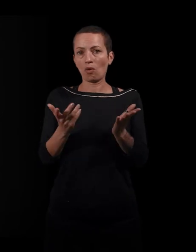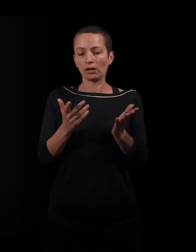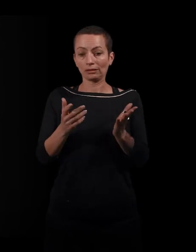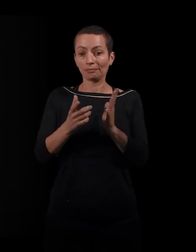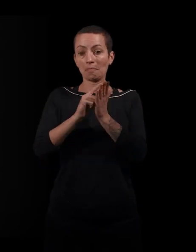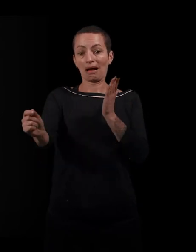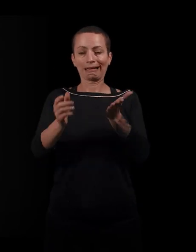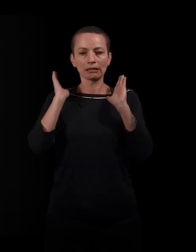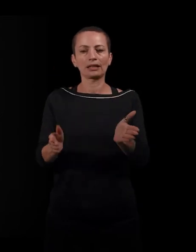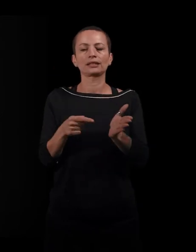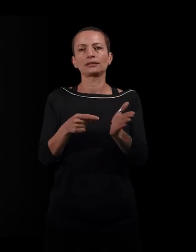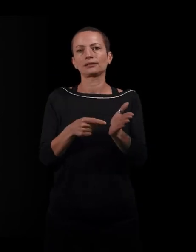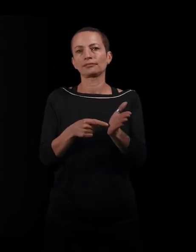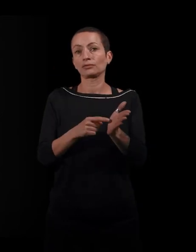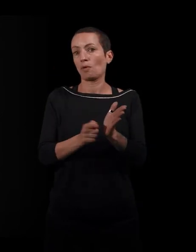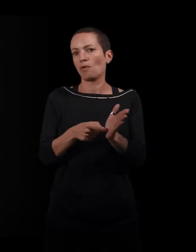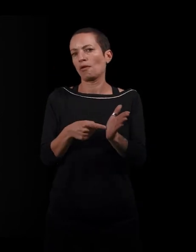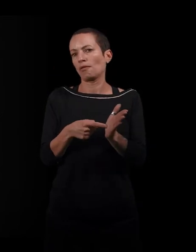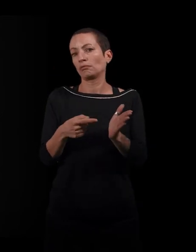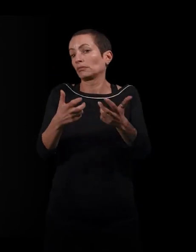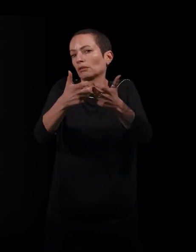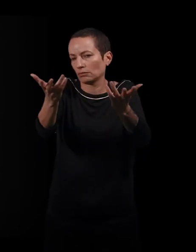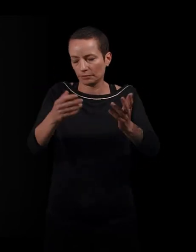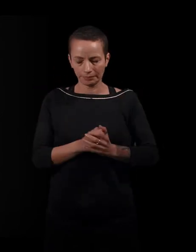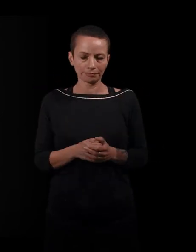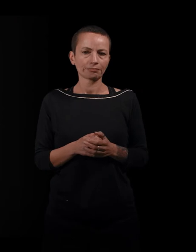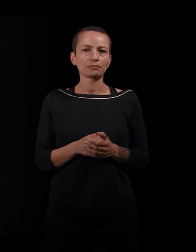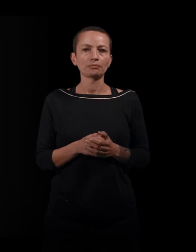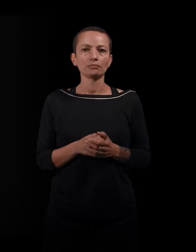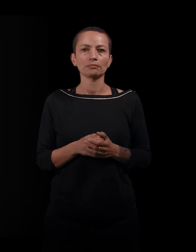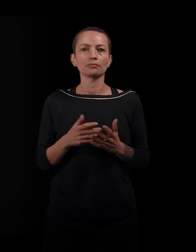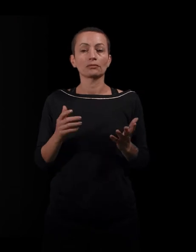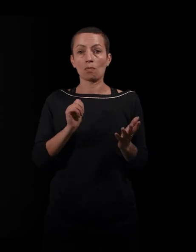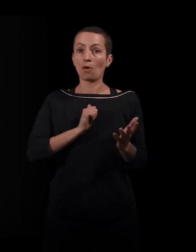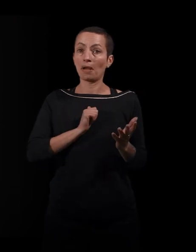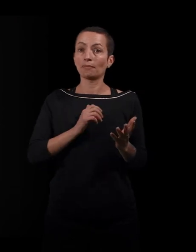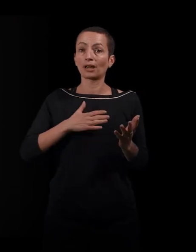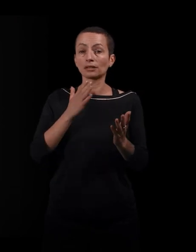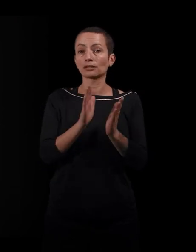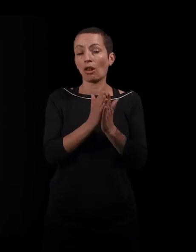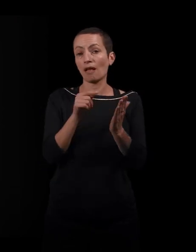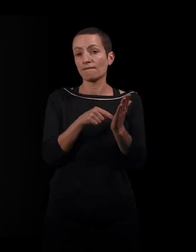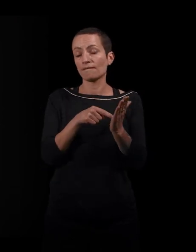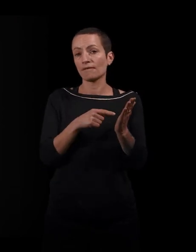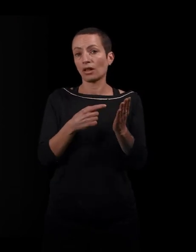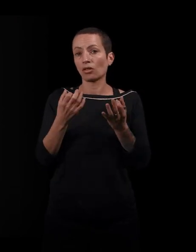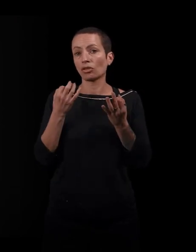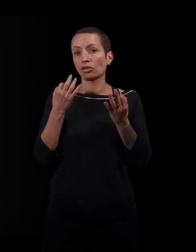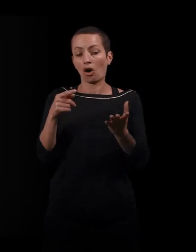sur ce moment-là, par exemple, pour donner un exemple. J'ai pu, à travers le livre, revenir sur les différentes temporalités, montrer qu